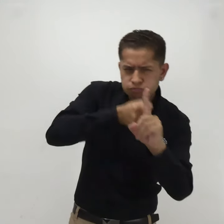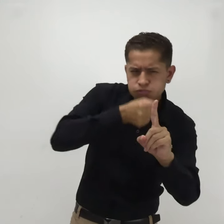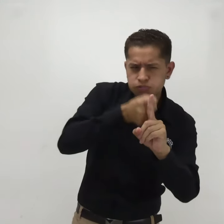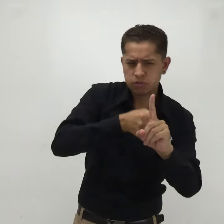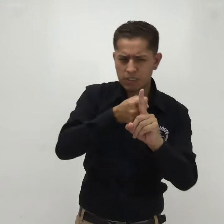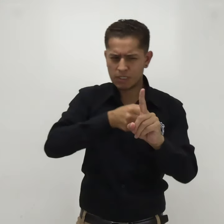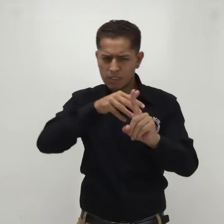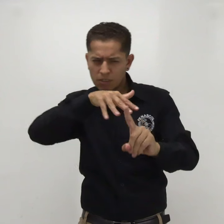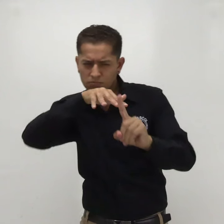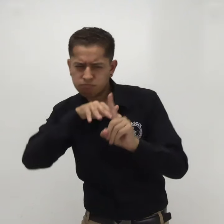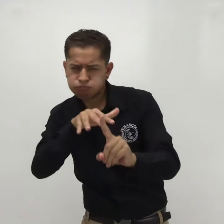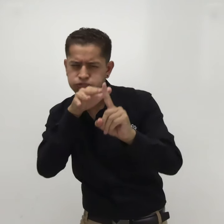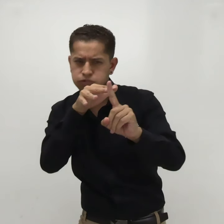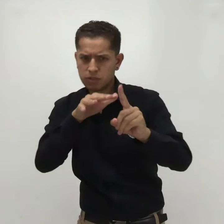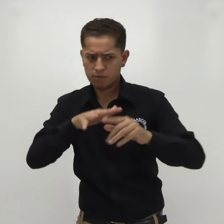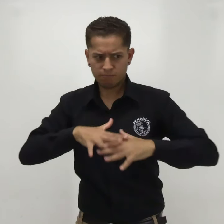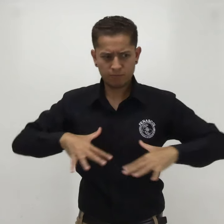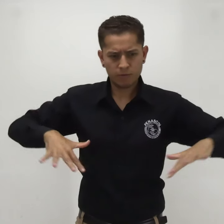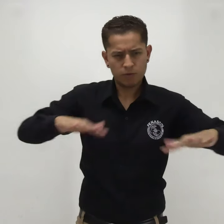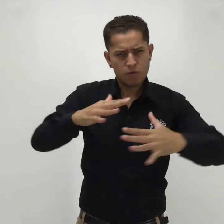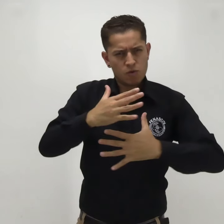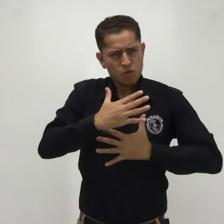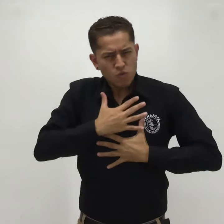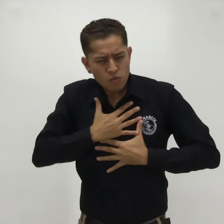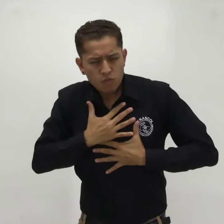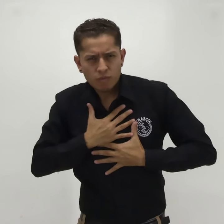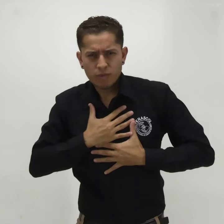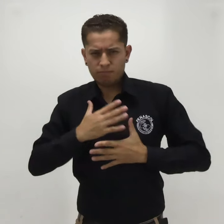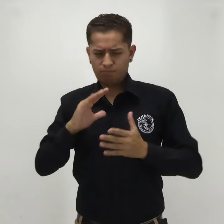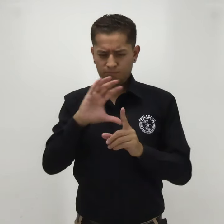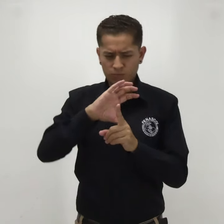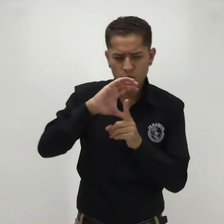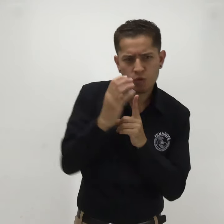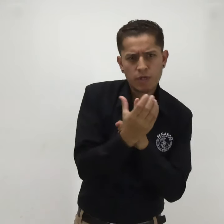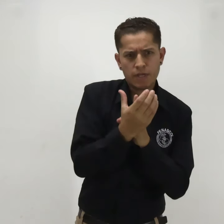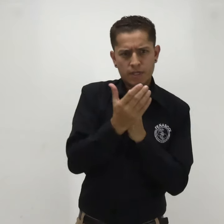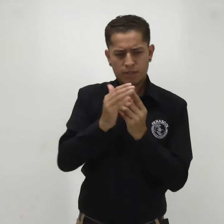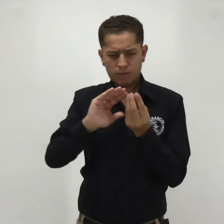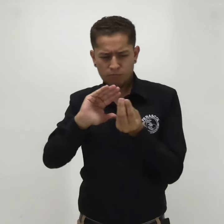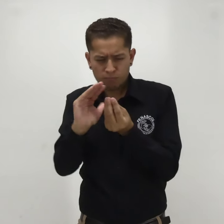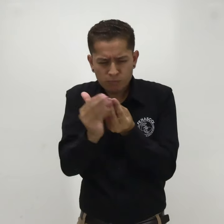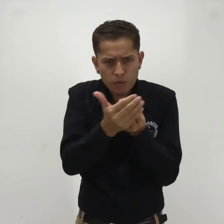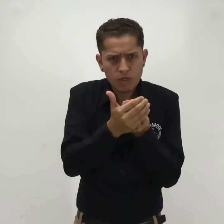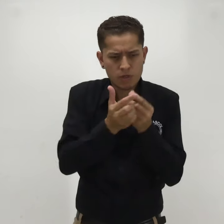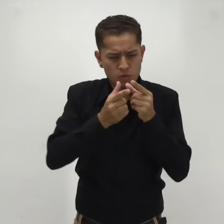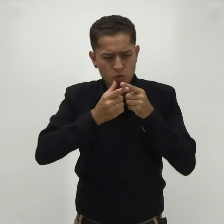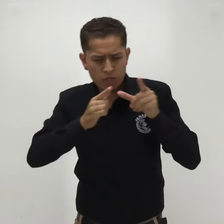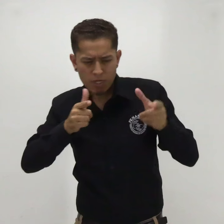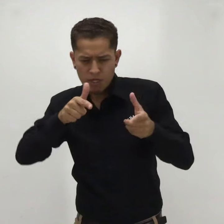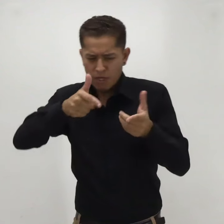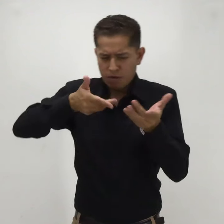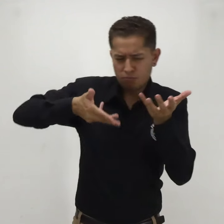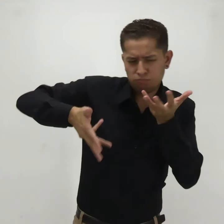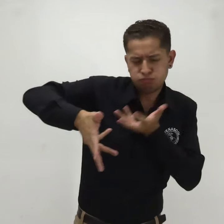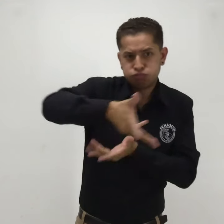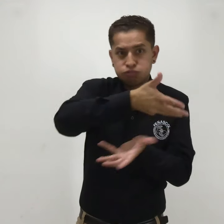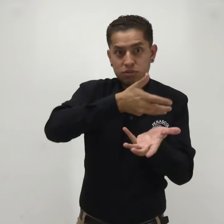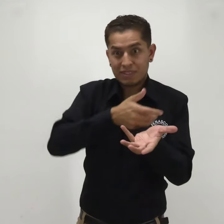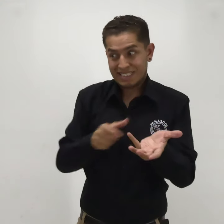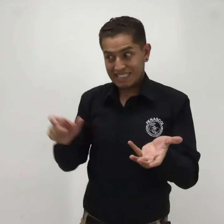perjudica nuestro buen nombre y produce fracturas en nuestra comunidad, que durante tantos años